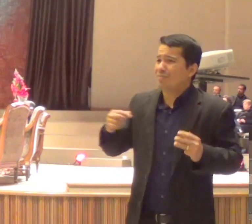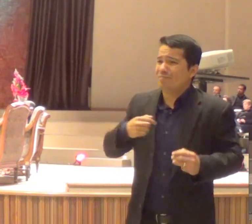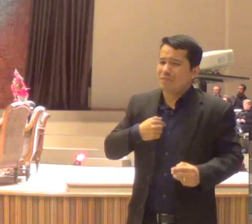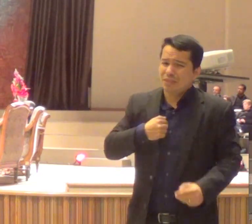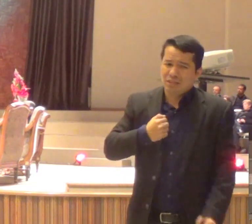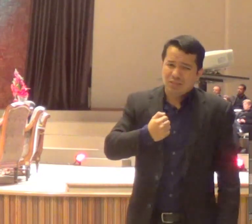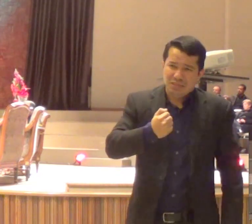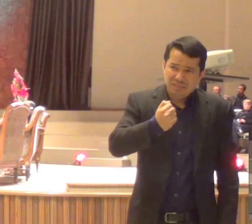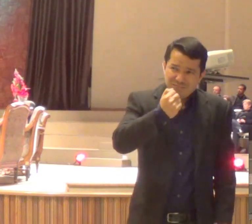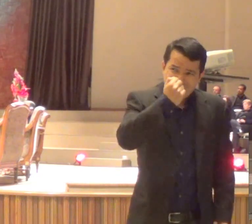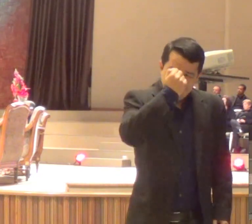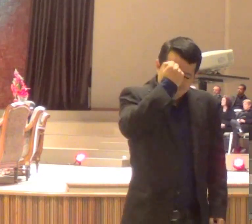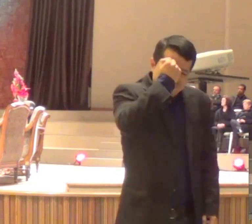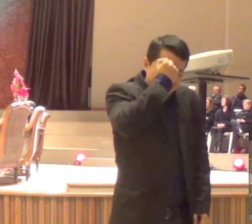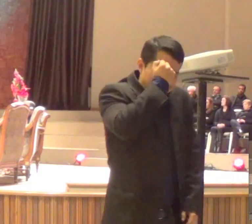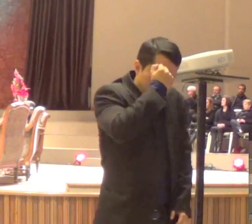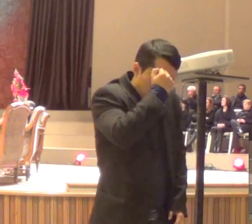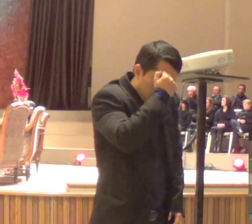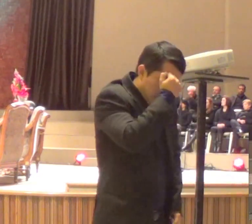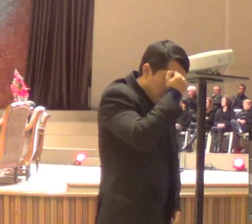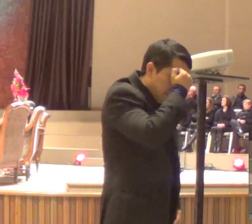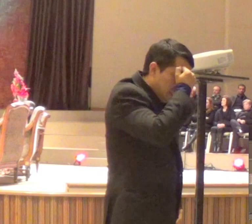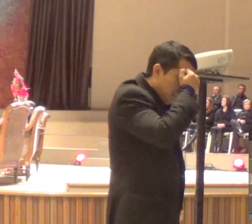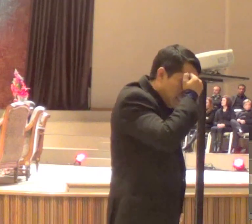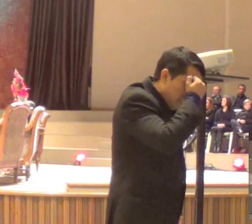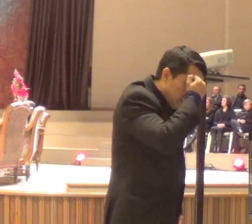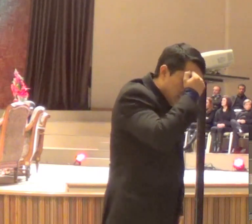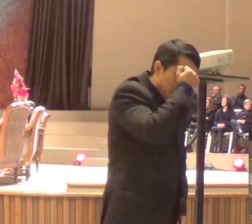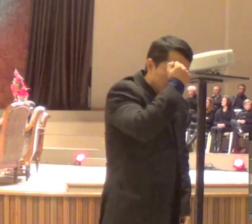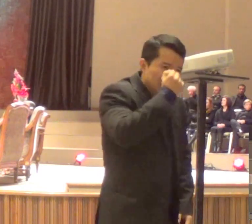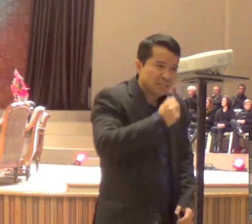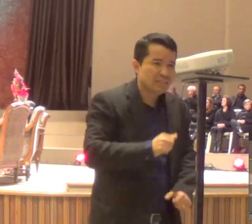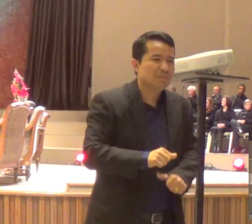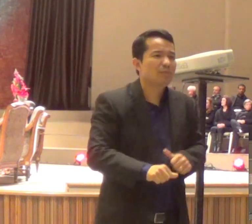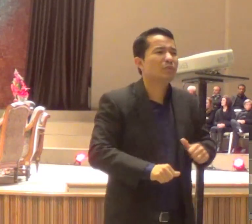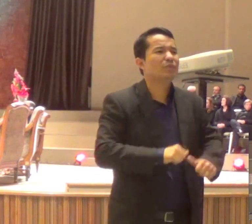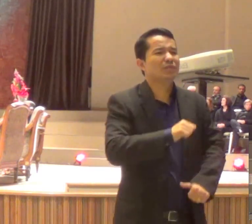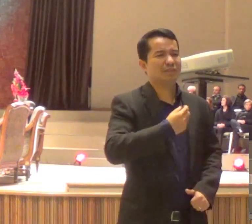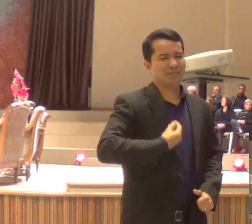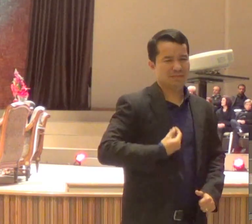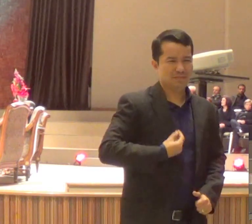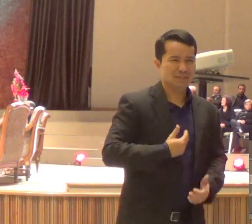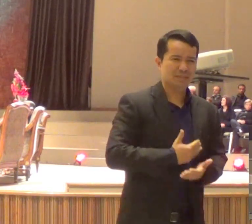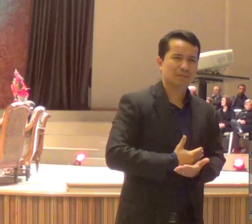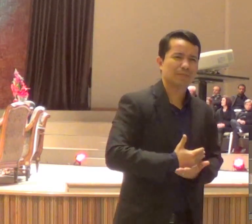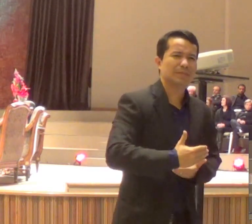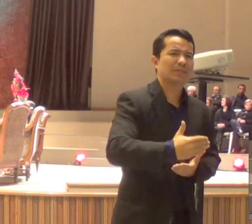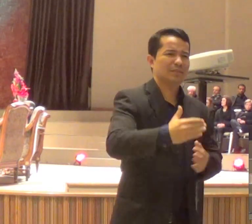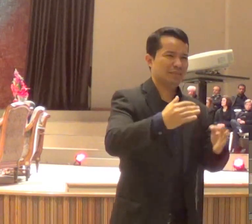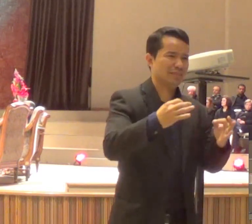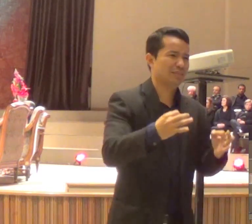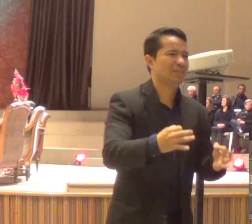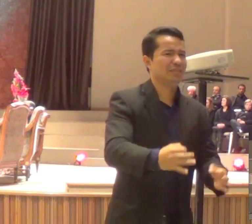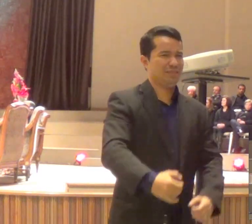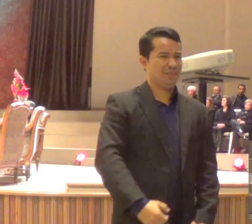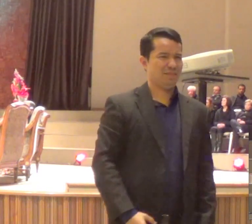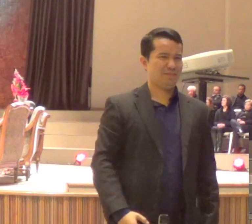conversão, está bom Senhor, eu fui peneirado, e não